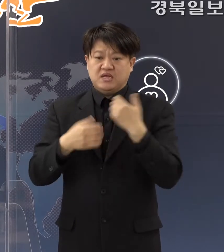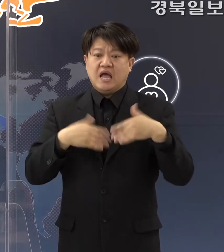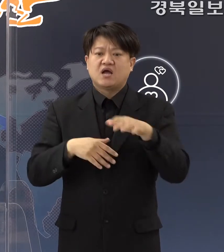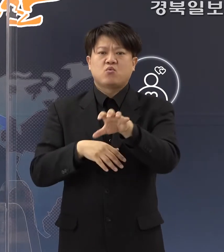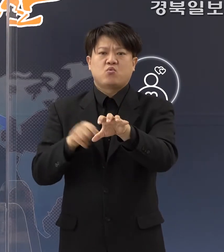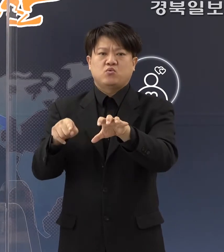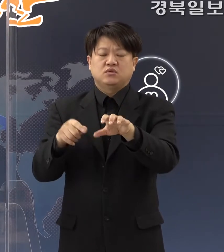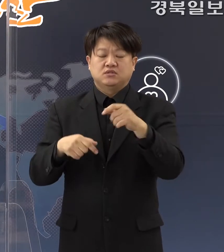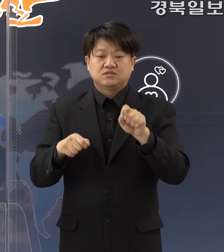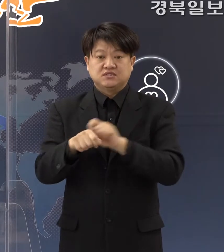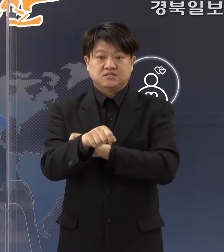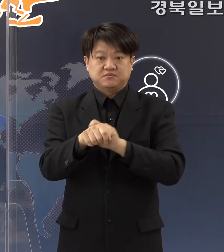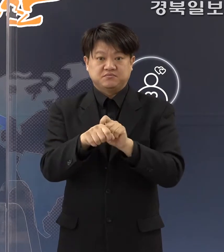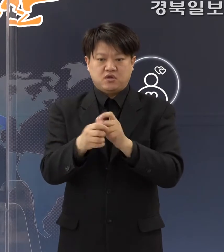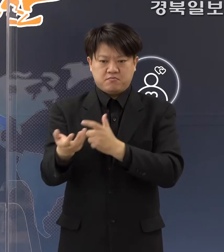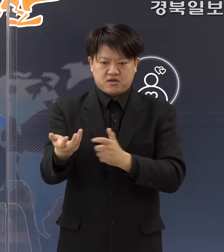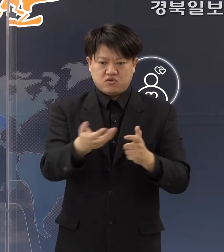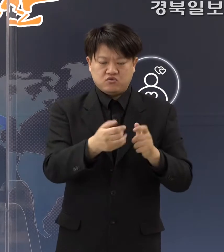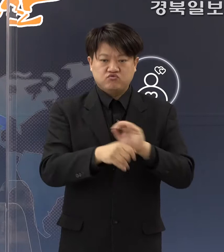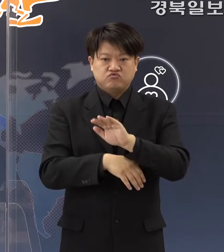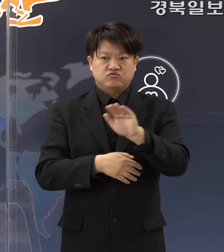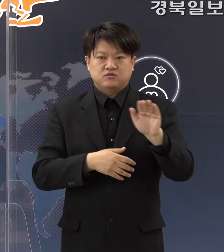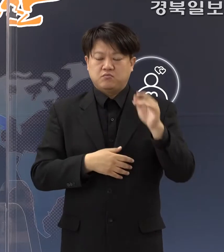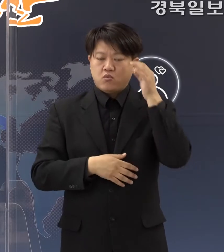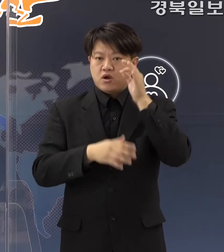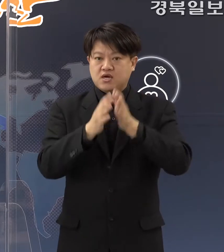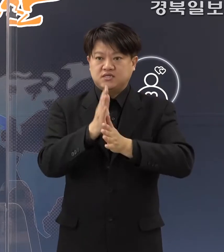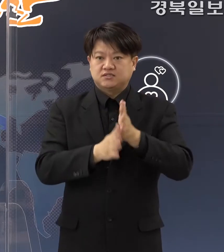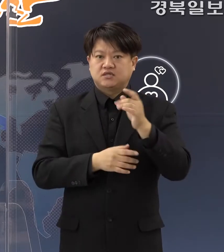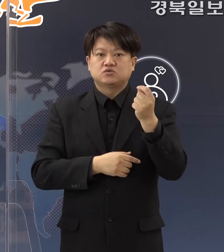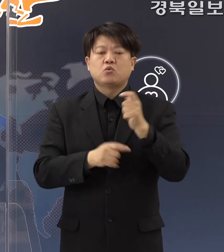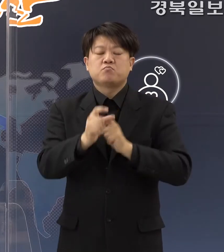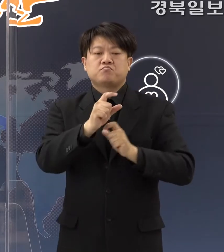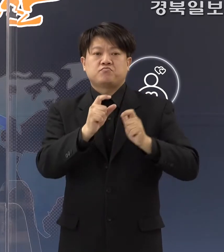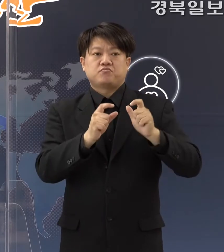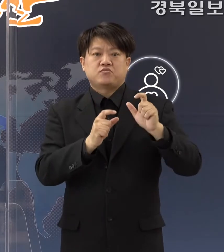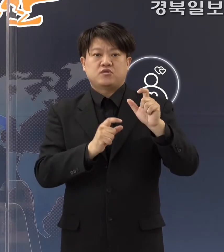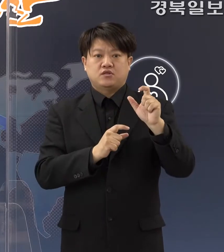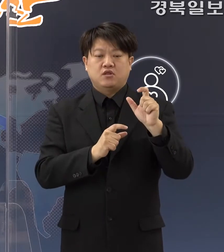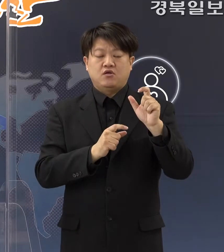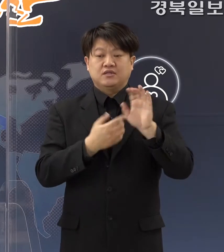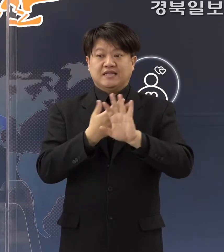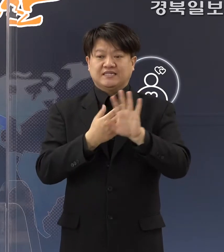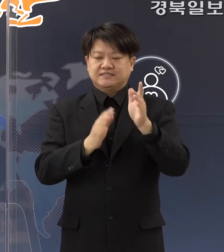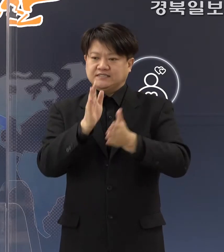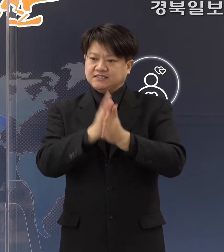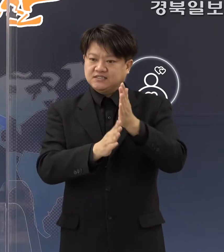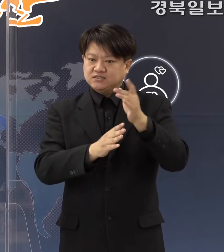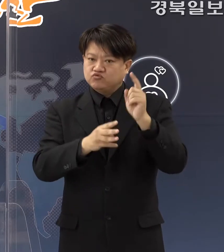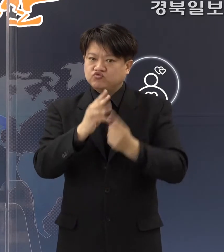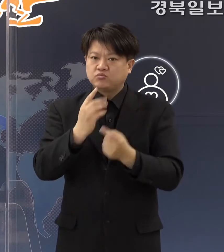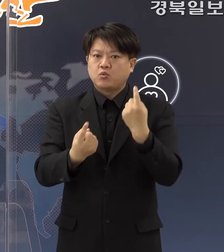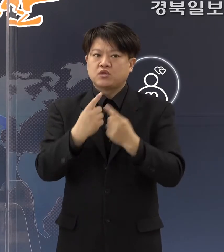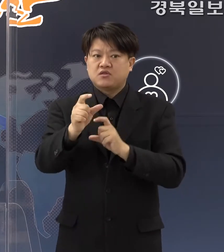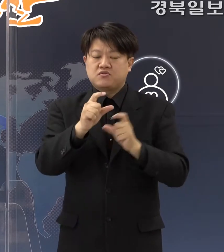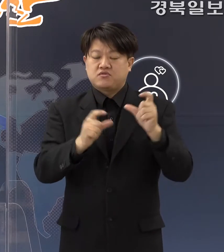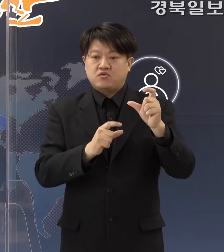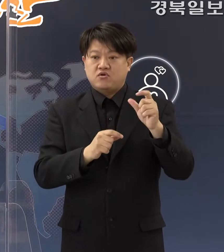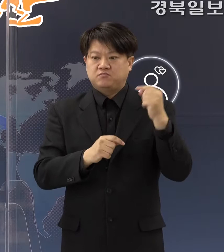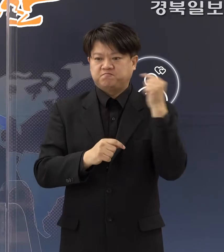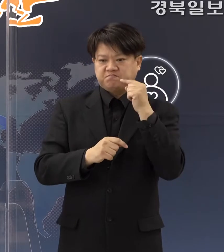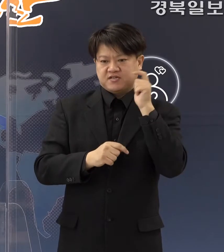방역으로서는 저희들 우리 포항시가 조금 더 다른 시군보다도 이 부분은 좀 더